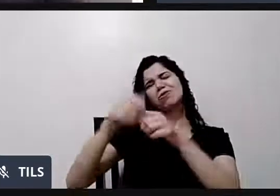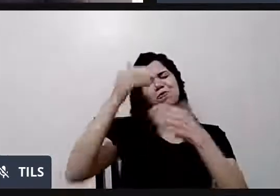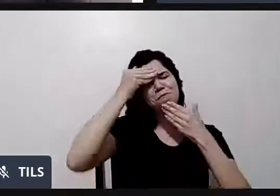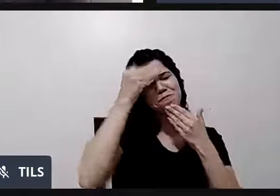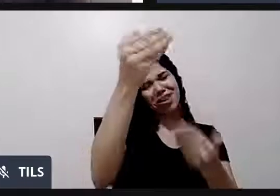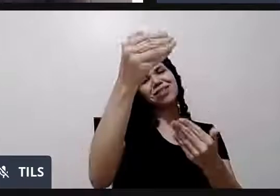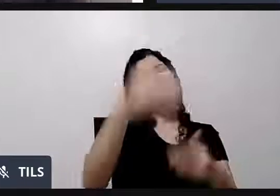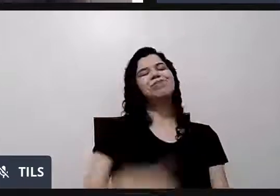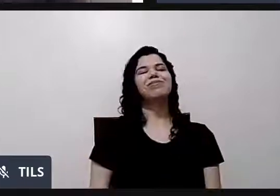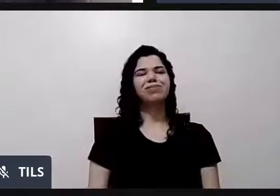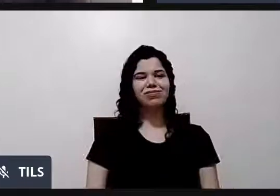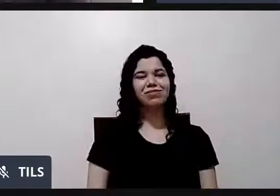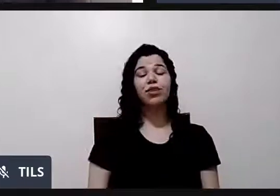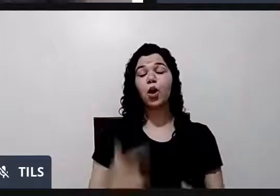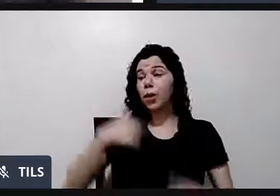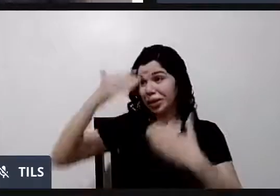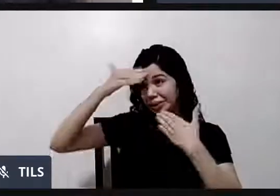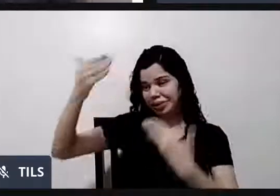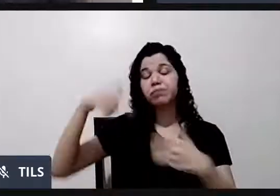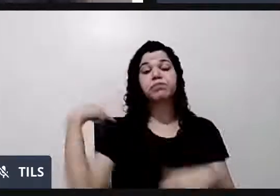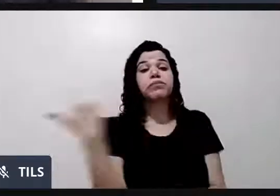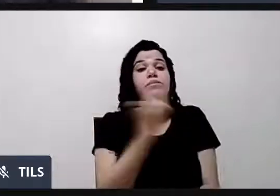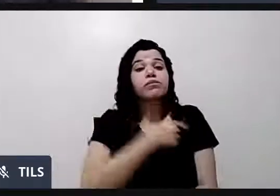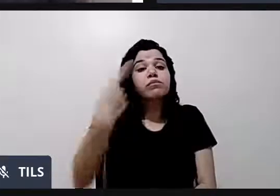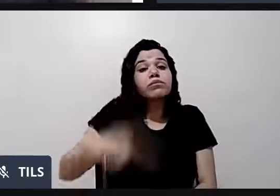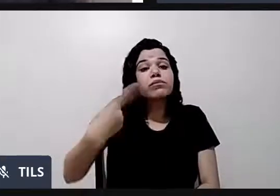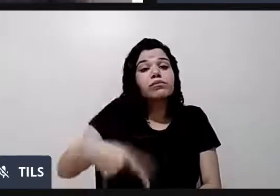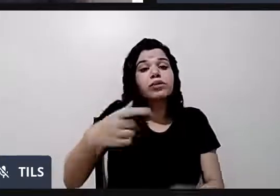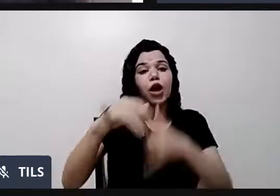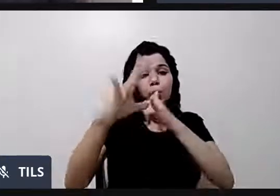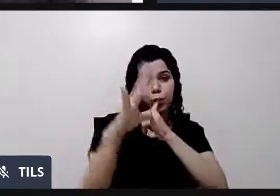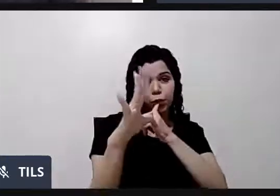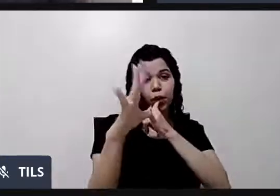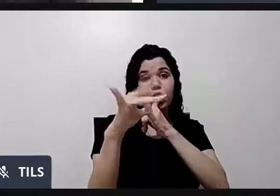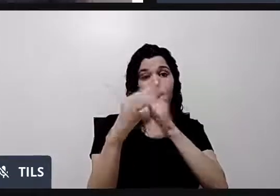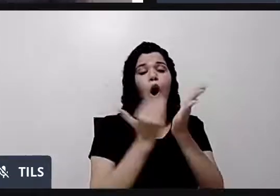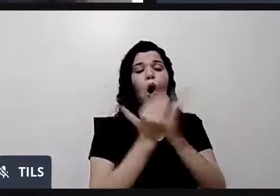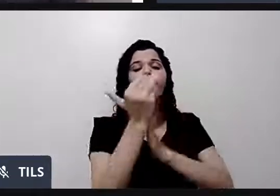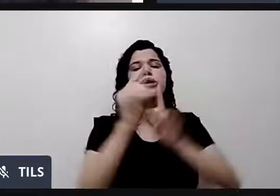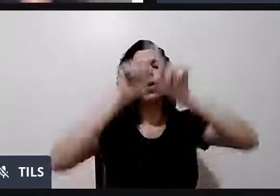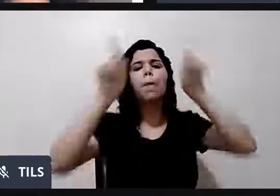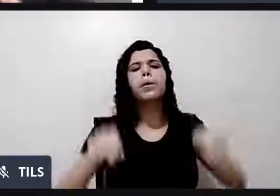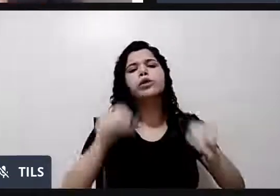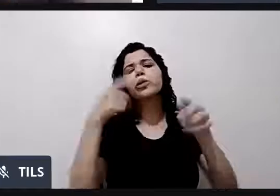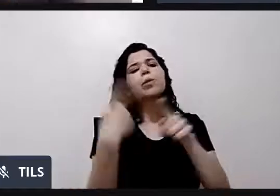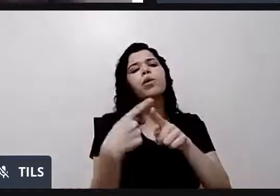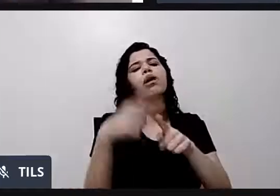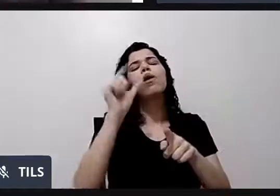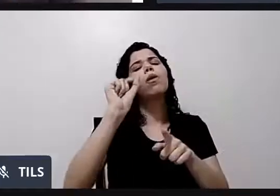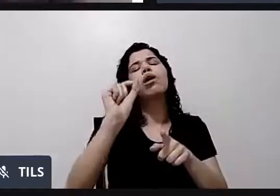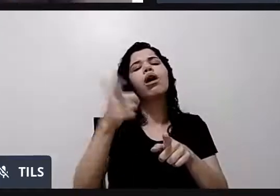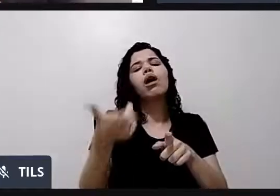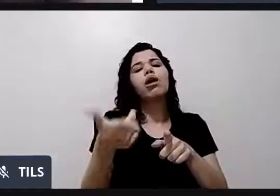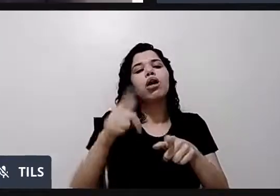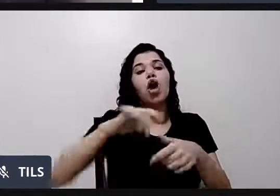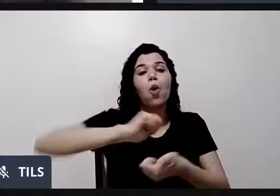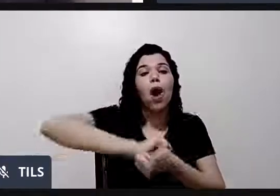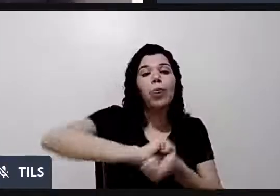Que honra. Então, nós aqui, do Instituto São em Silêncio, começamos esse projeto. Justamente esse aqui, eu transformei meu TCC em